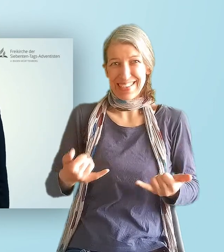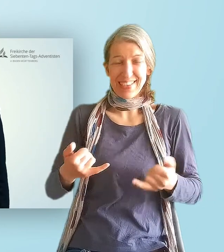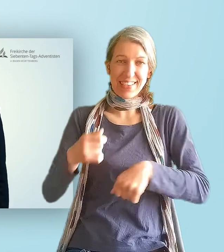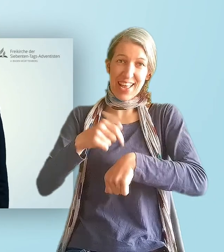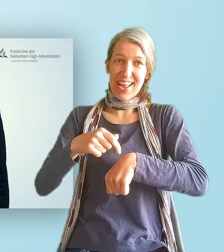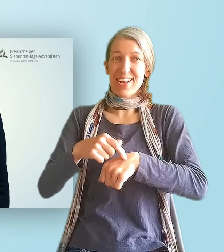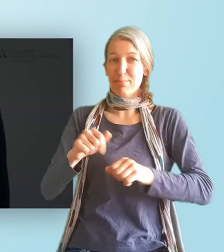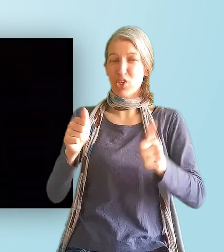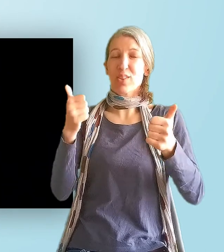dabei.